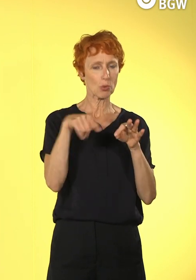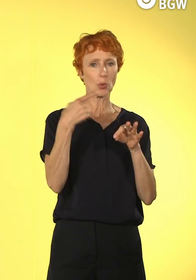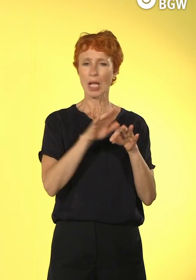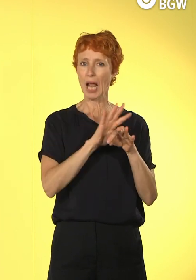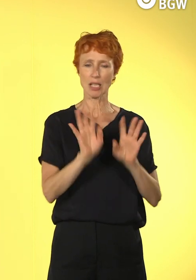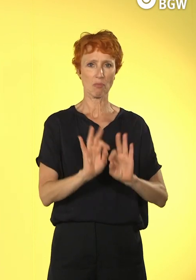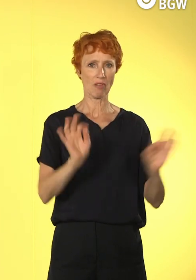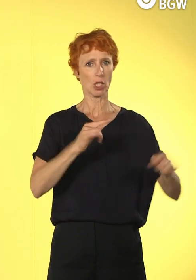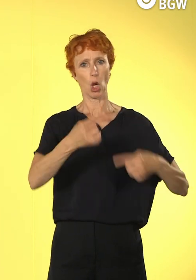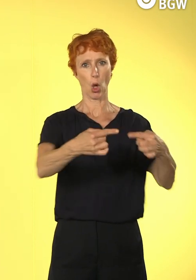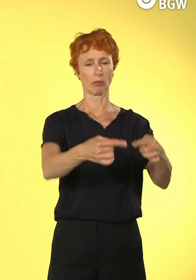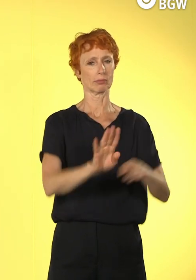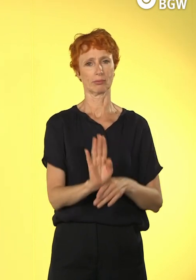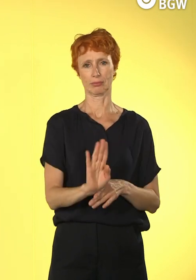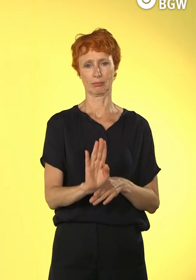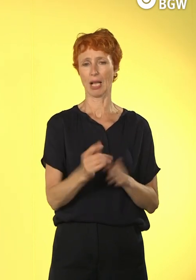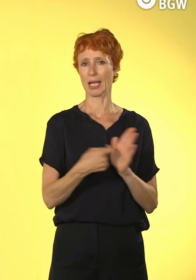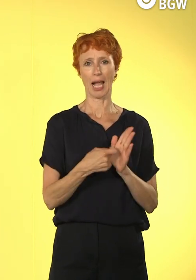hat. Aber es gibt verschiedene